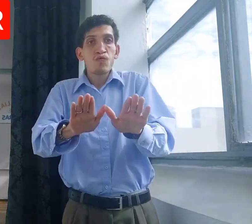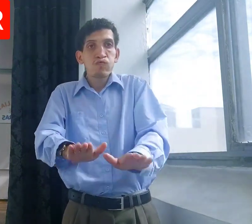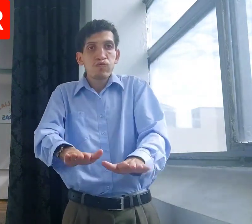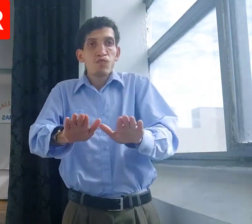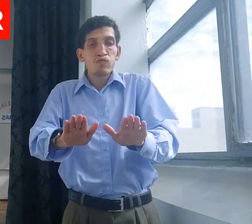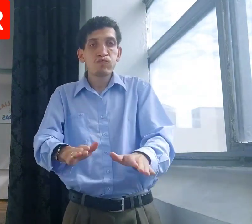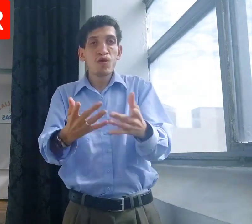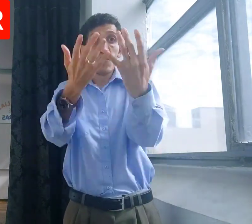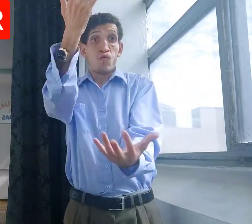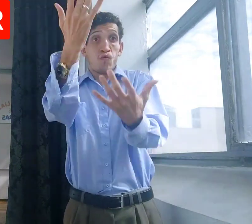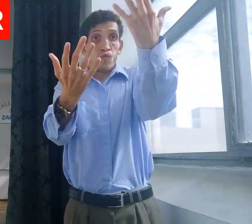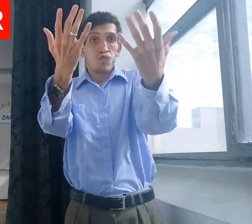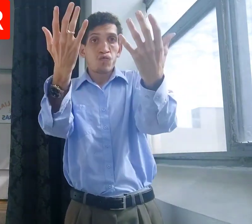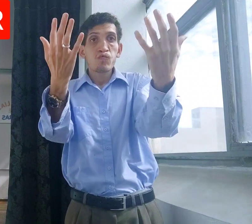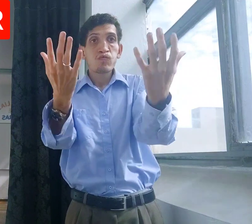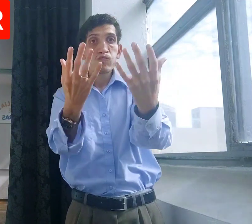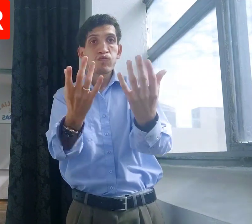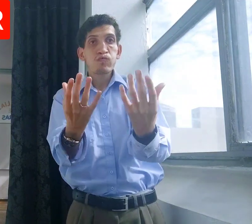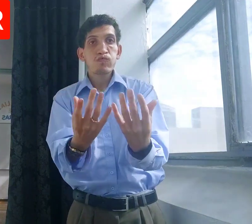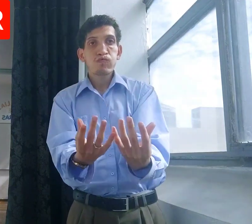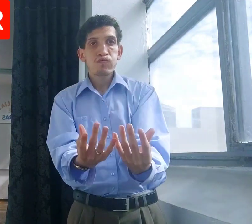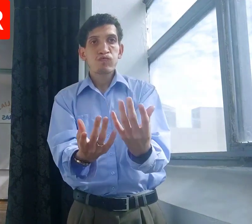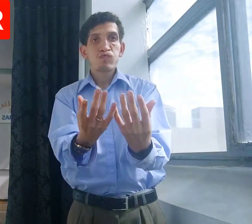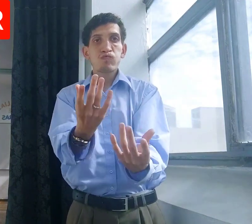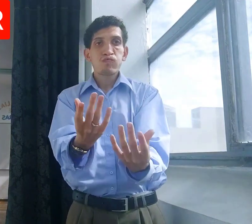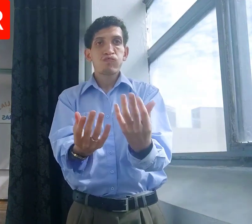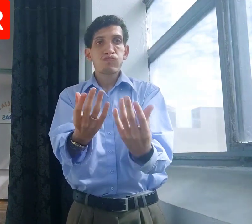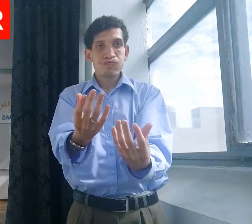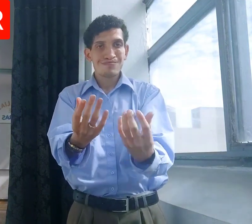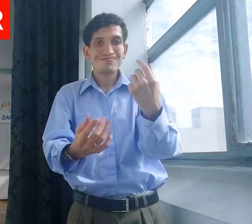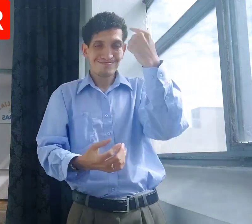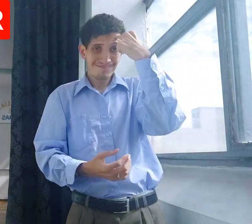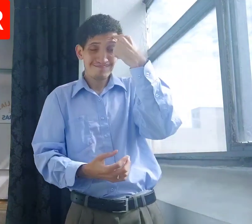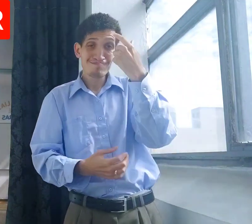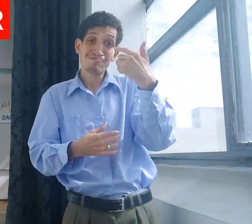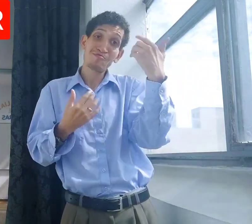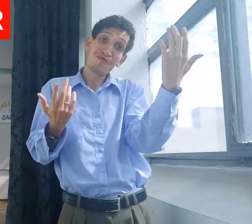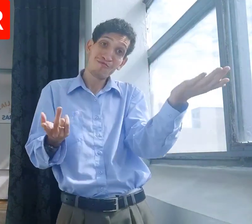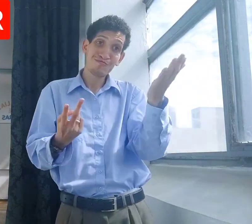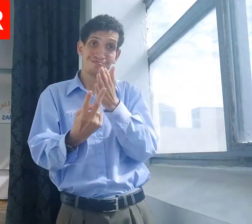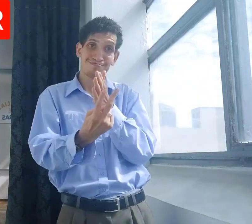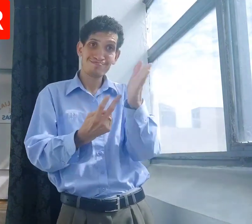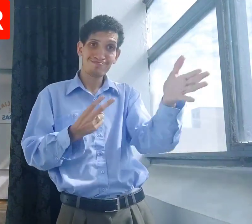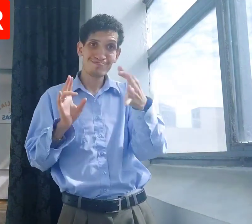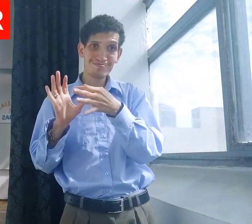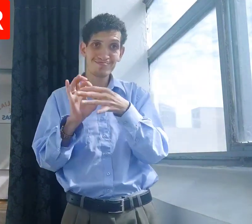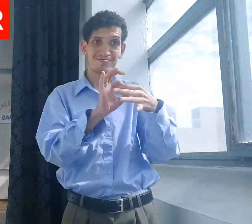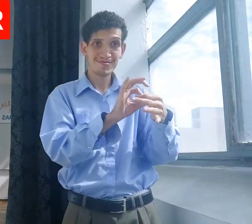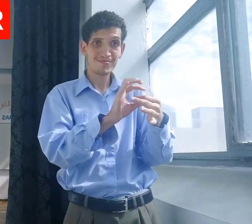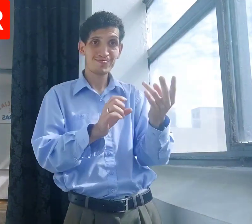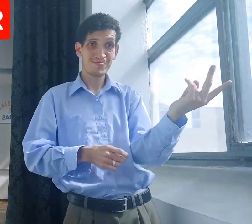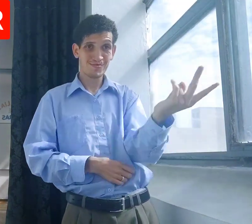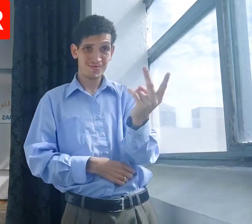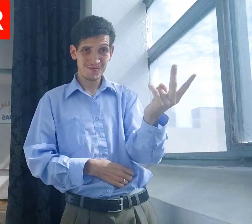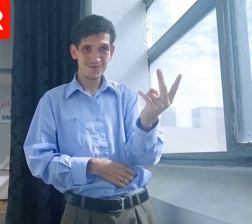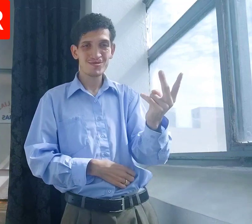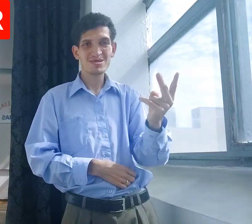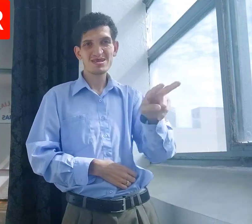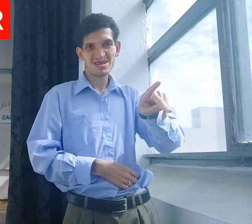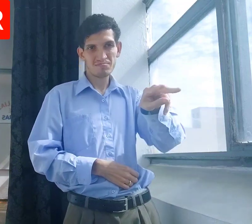abrangar, o ovo aumentar não, o ovo diminuir, está prático, entendeu? Com o outro centímetro, com o texto,